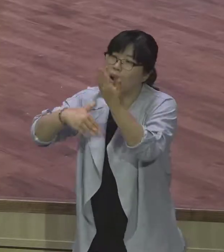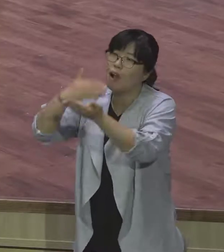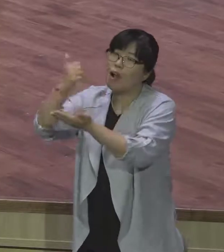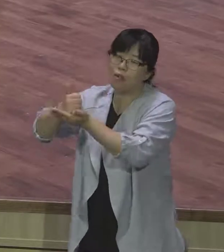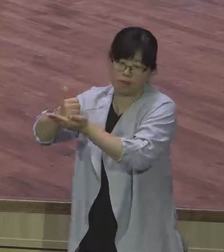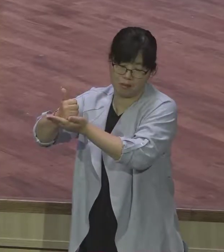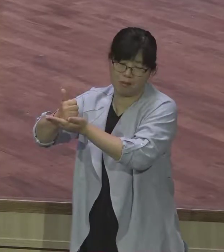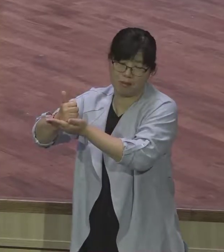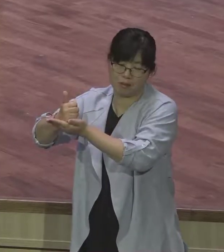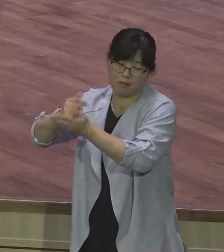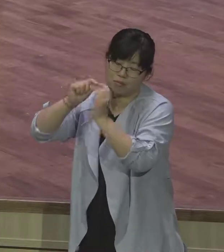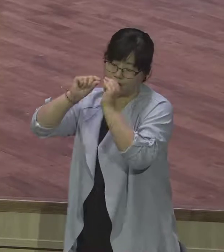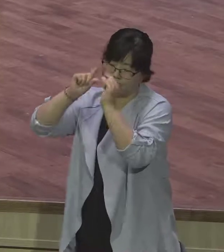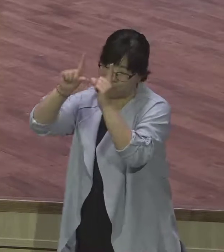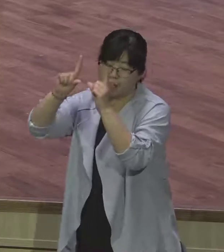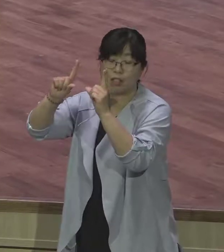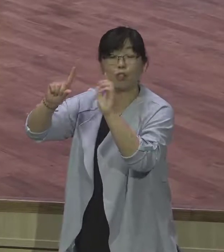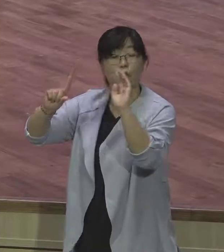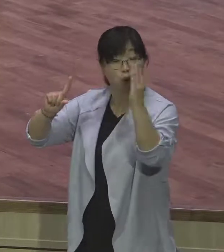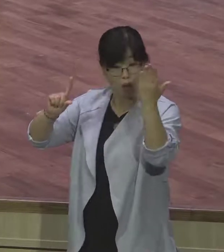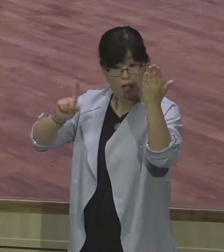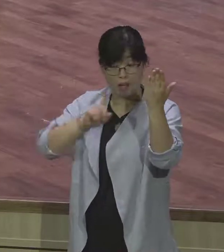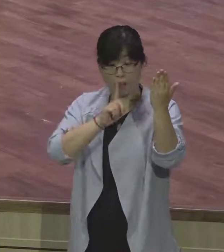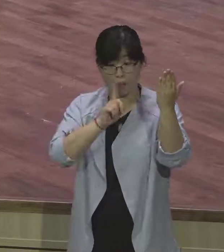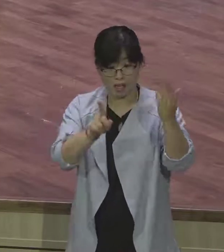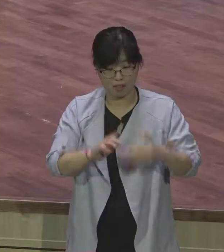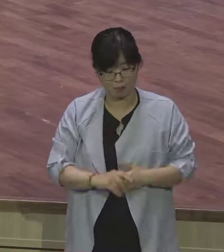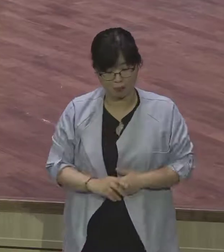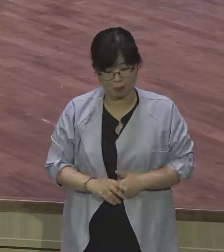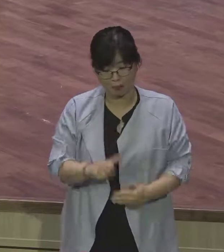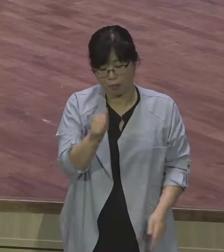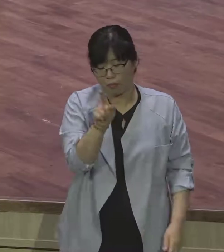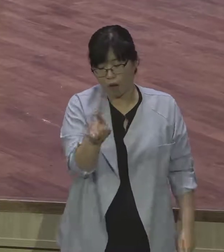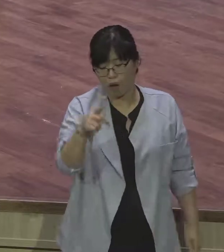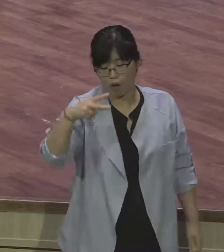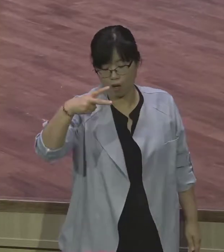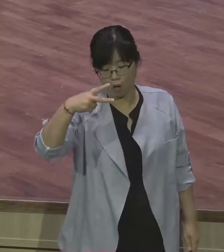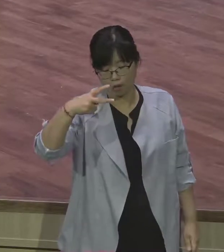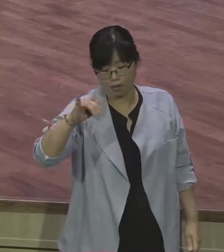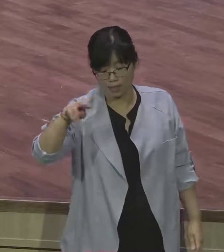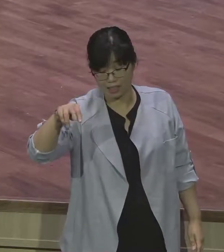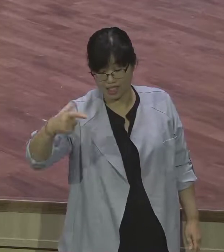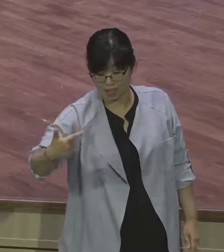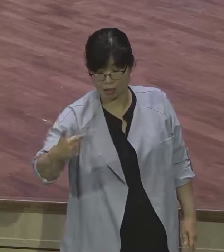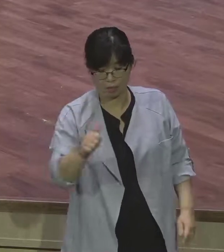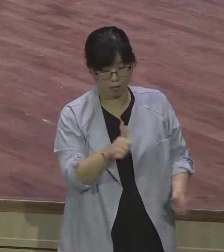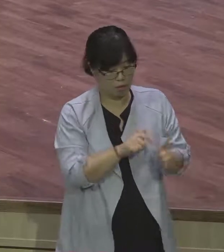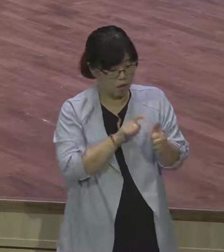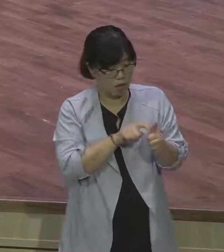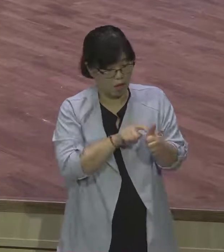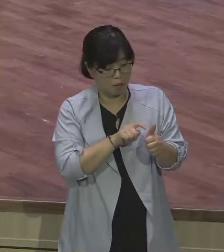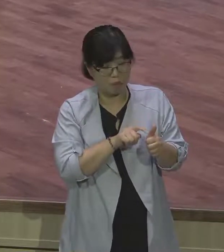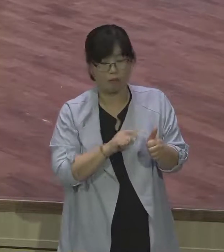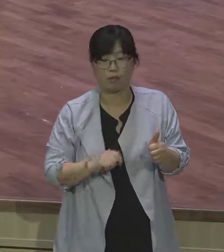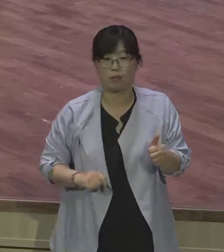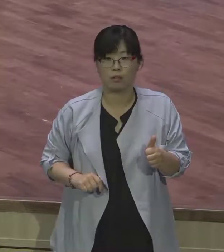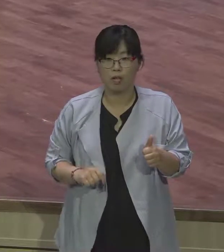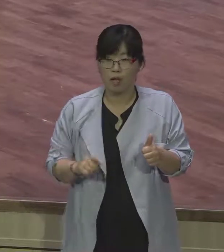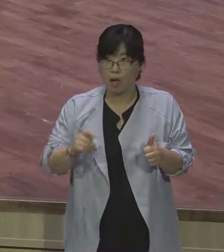포기하지 않겠어요 이렇게 이렇게 이 혀도선 테일러는요 그램에도 불구하고 전혀